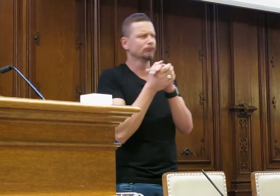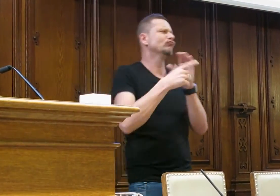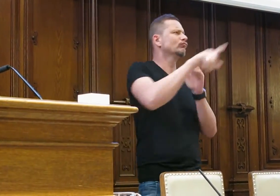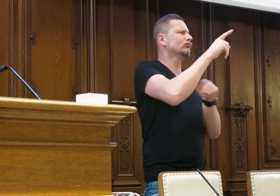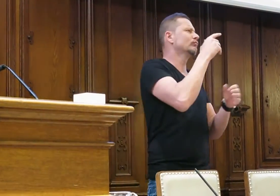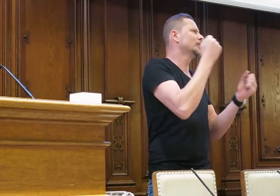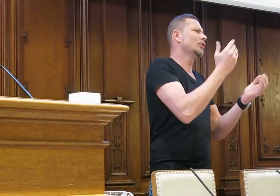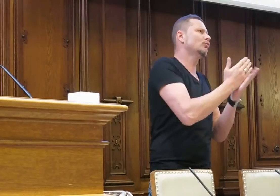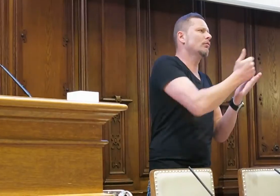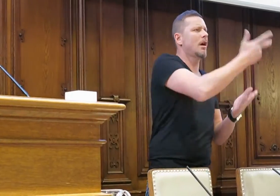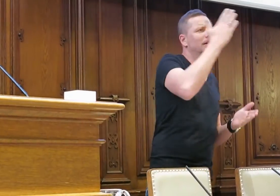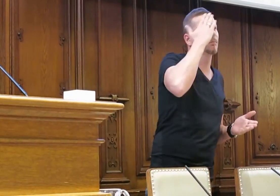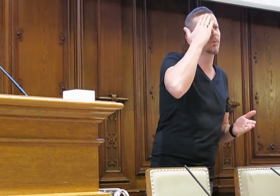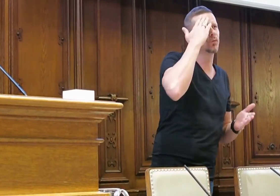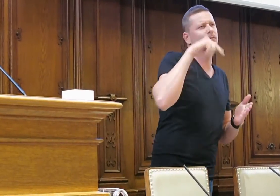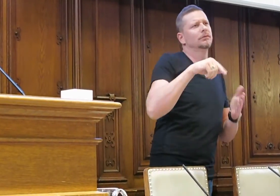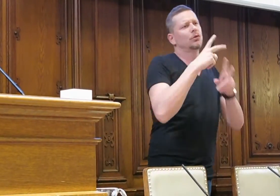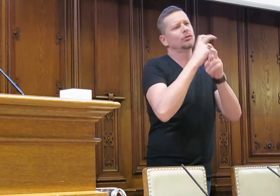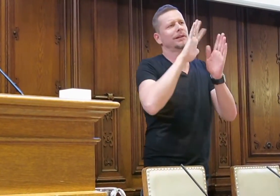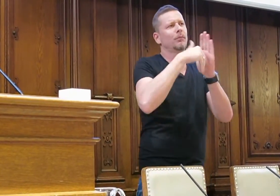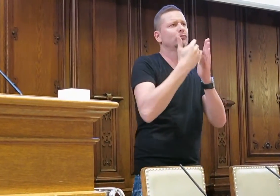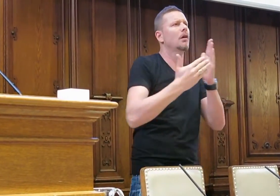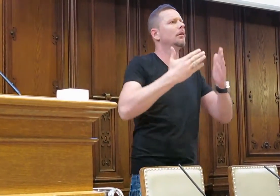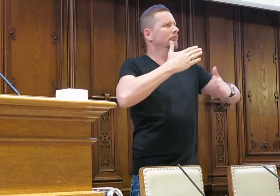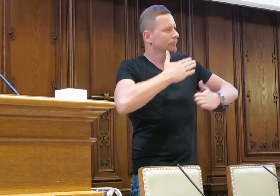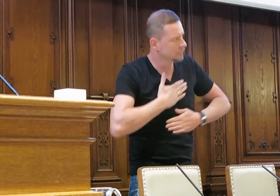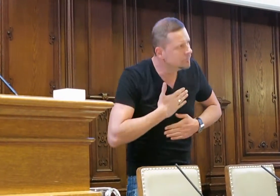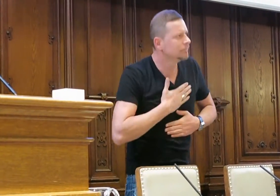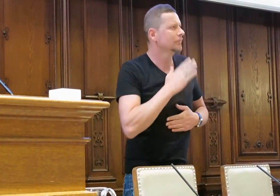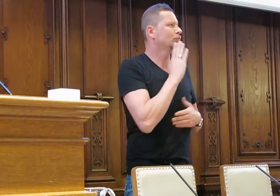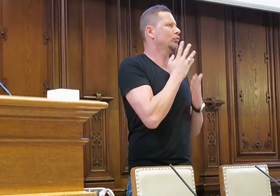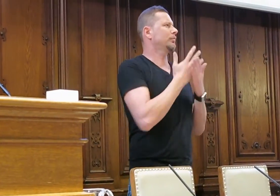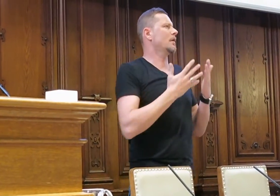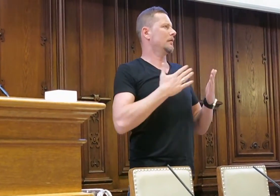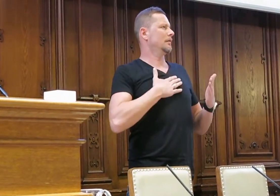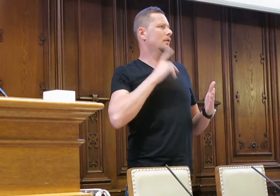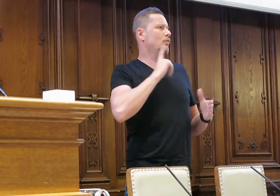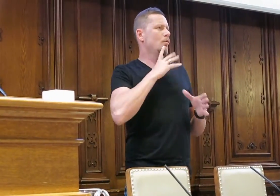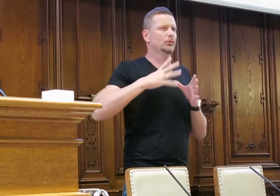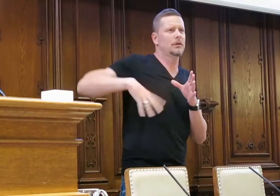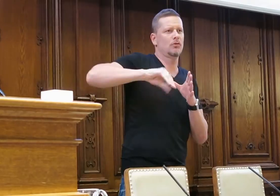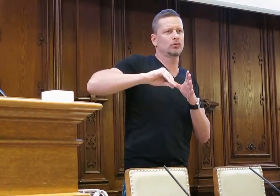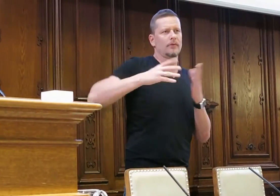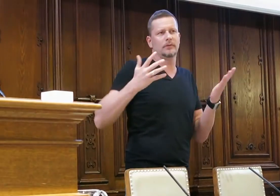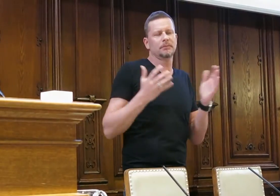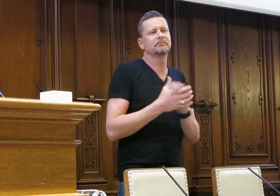welche Sprache ist denn das? Ja, vielleicht kennen es einige von Ihnen schon, die Gebärdensprache. Es ist die Muttersprache der Gehörlosen, der